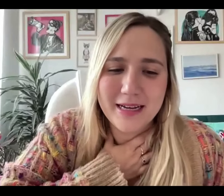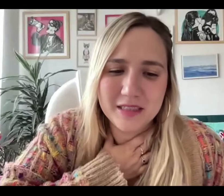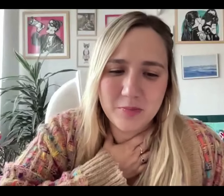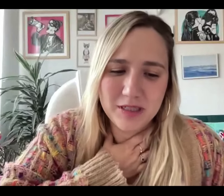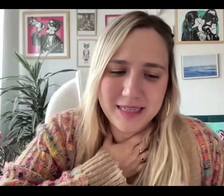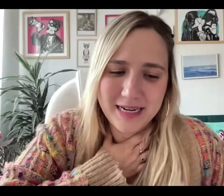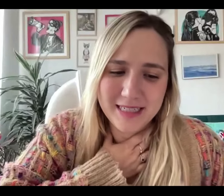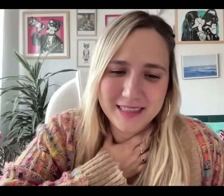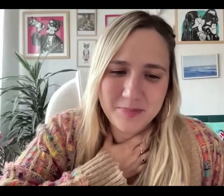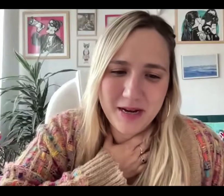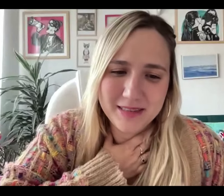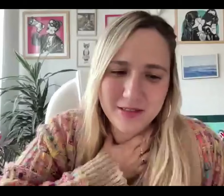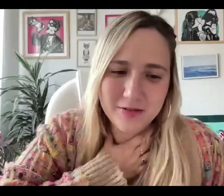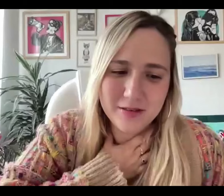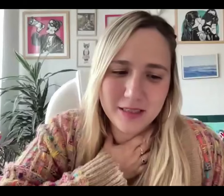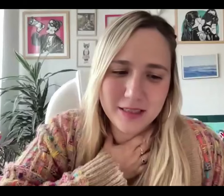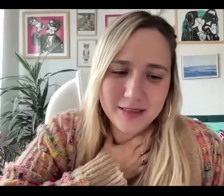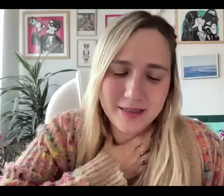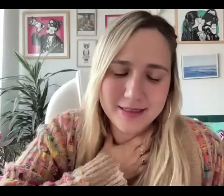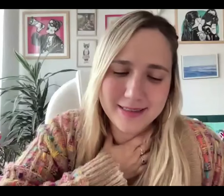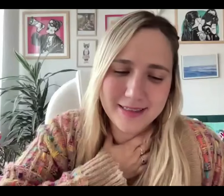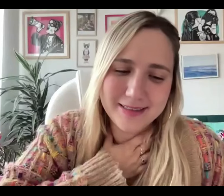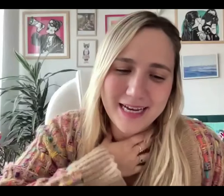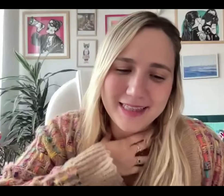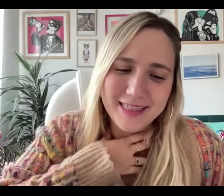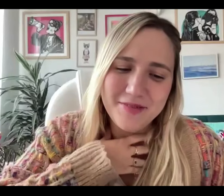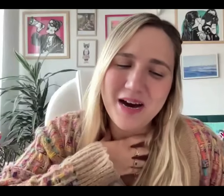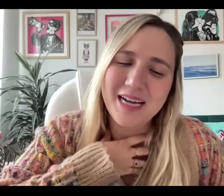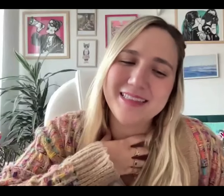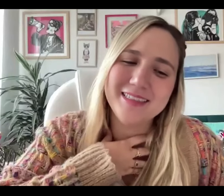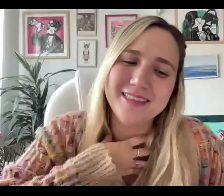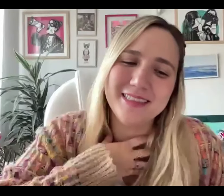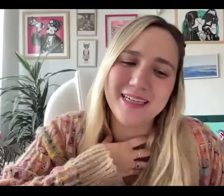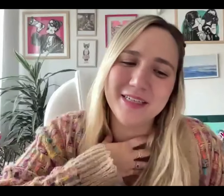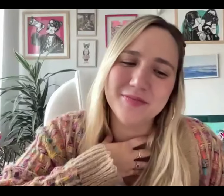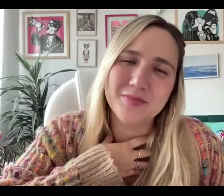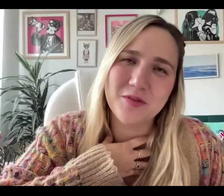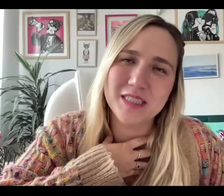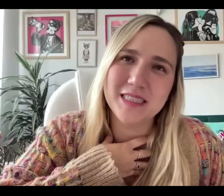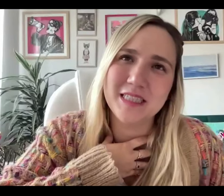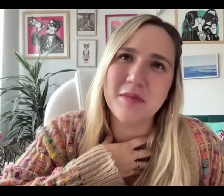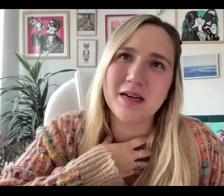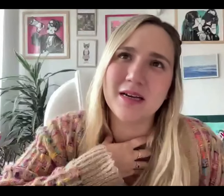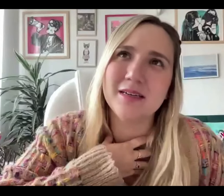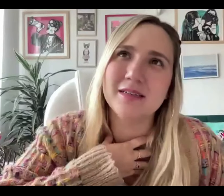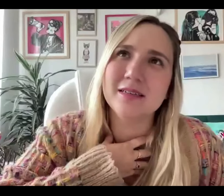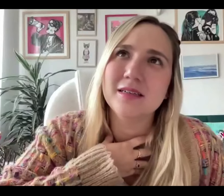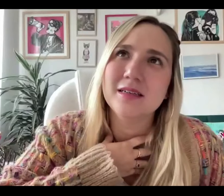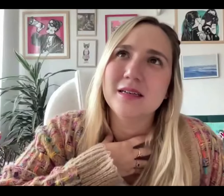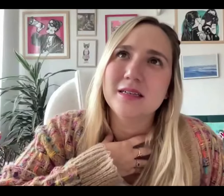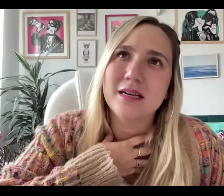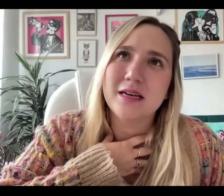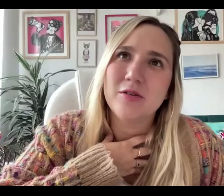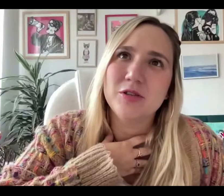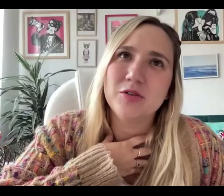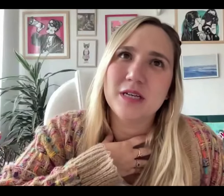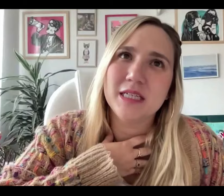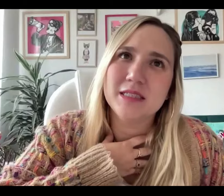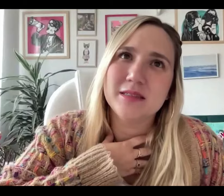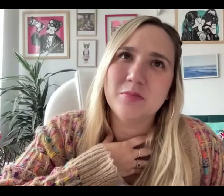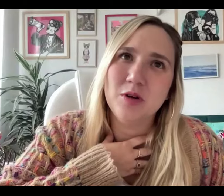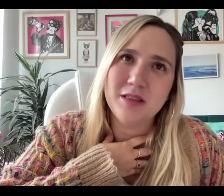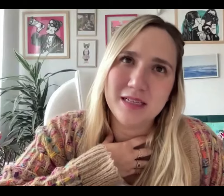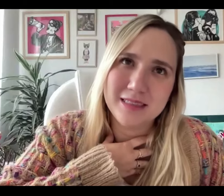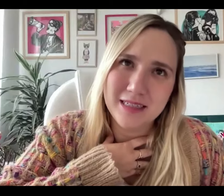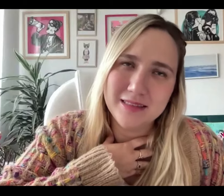Gracias por estar en este espacio en esta tarde de martes con este tema que creo yo